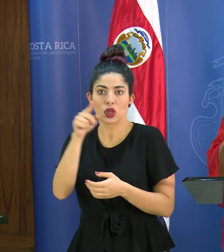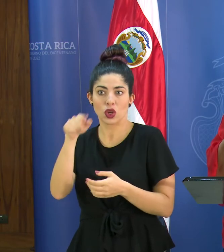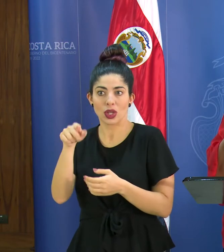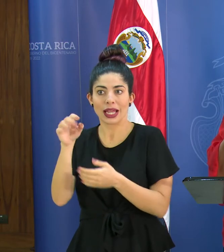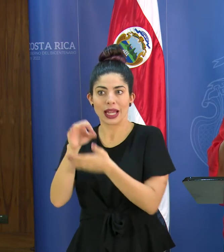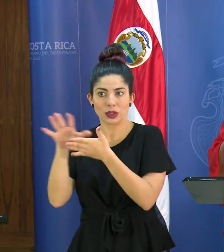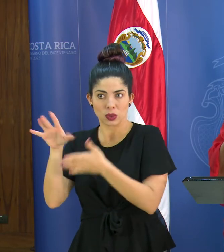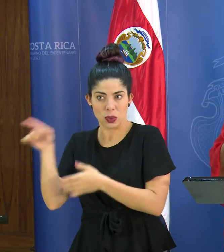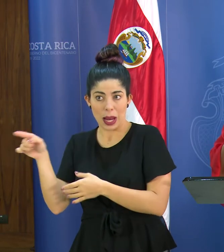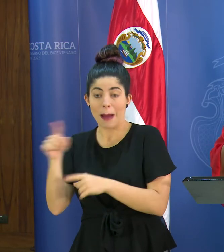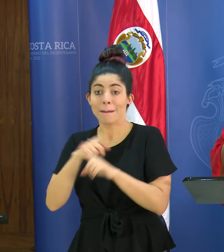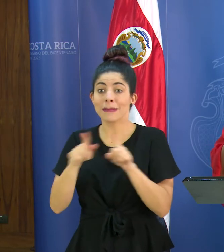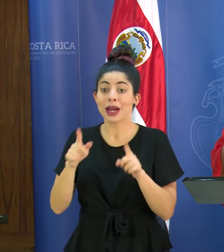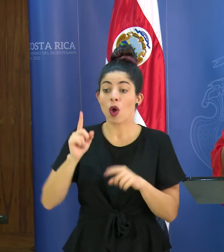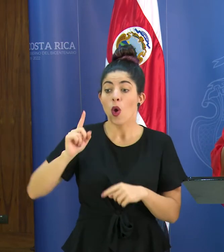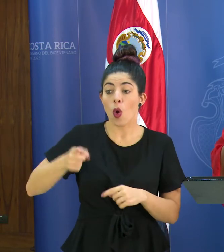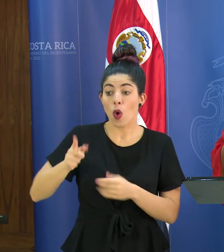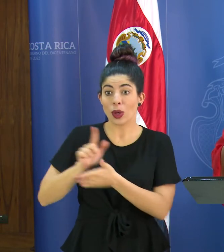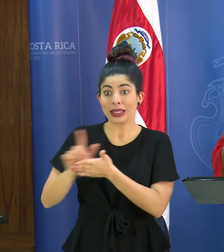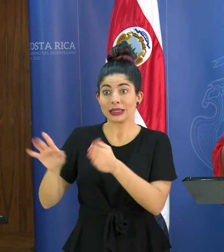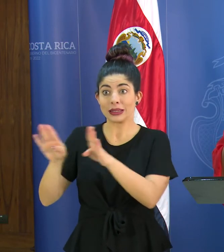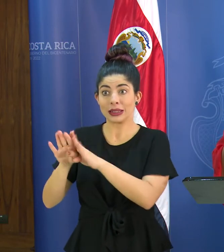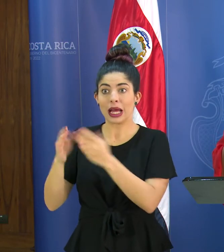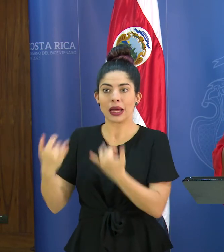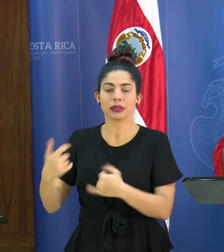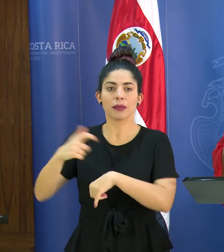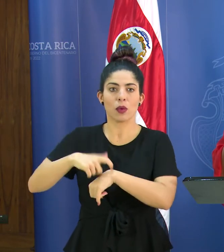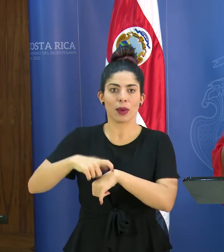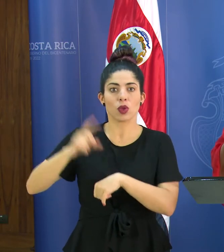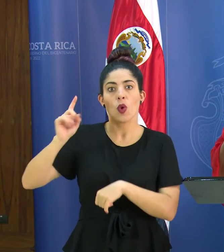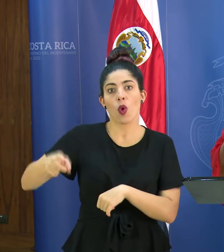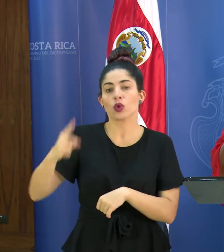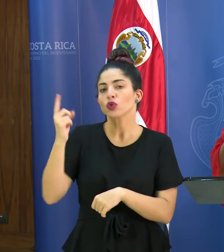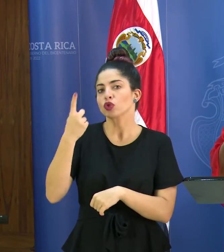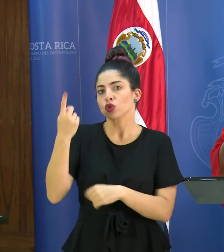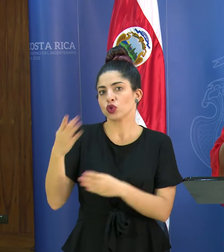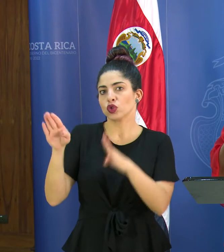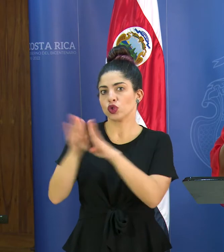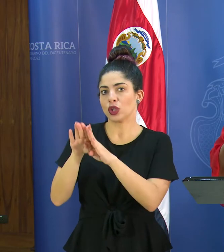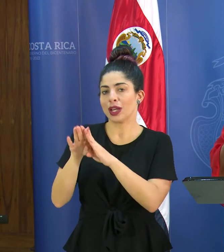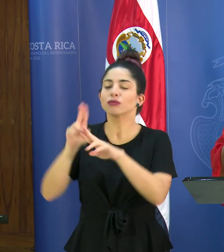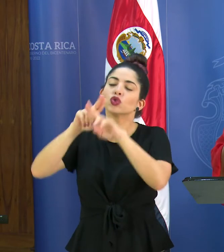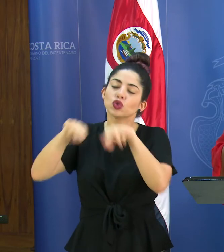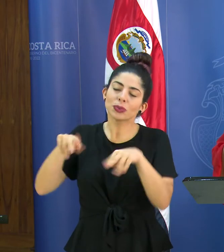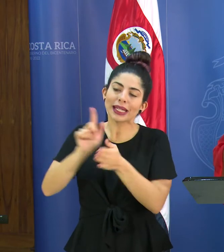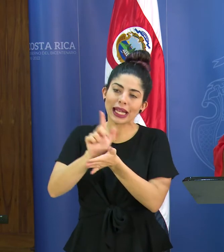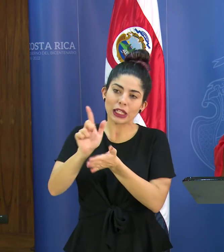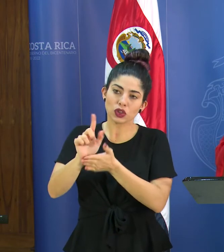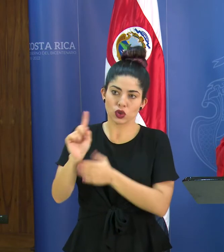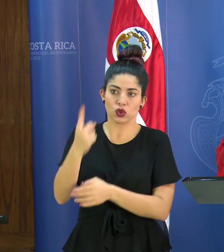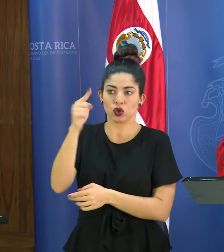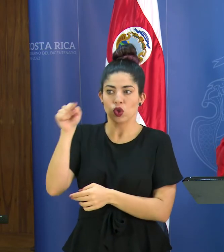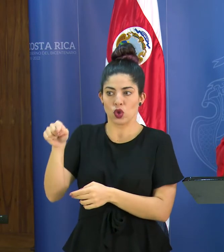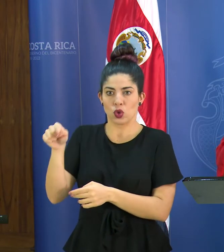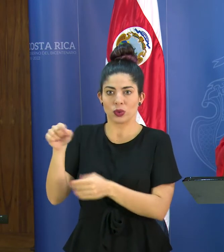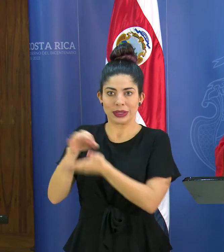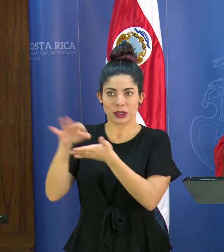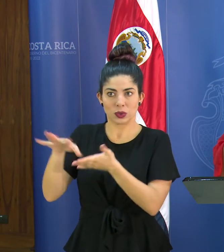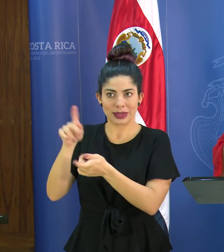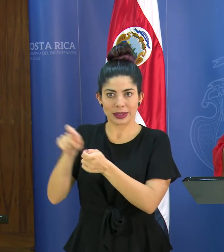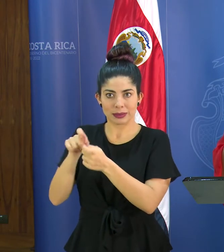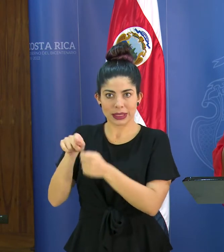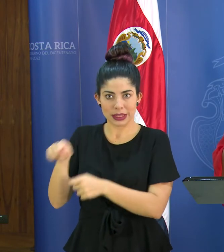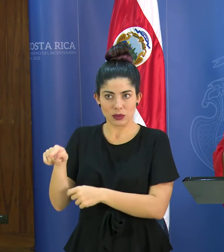educativo pero la orden sanitaria se está emitiendo en este momento para cerrar suspender las elecciones en este centro educativo